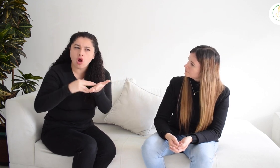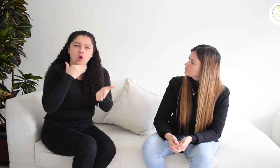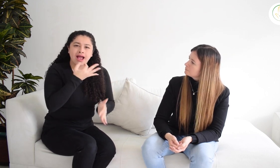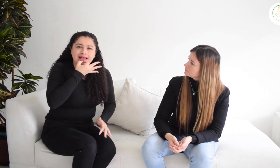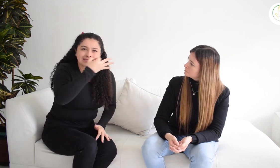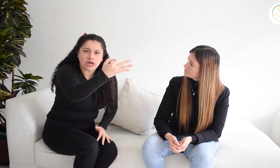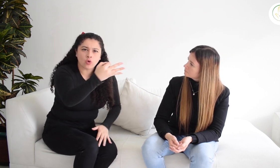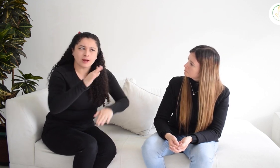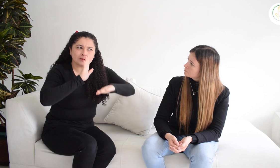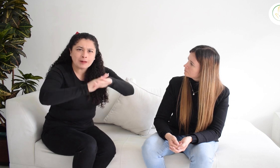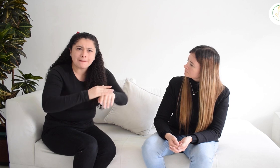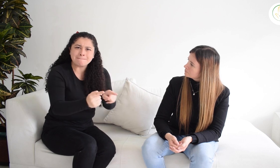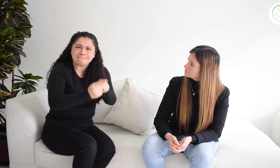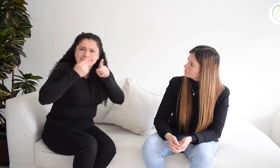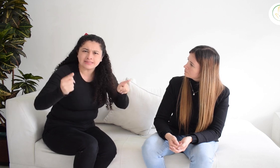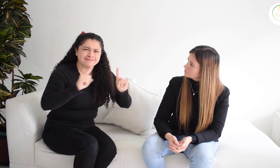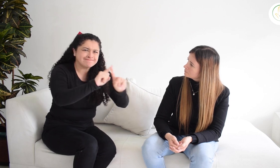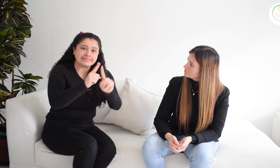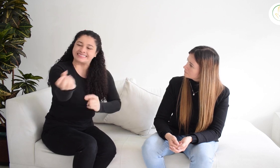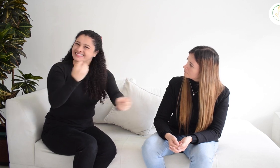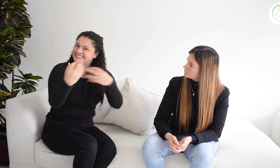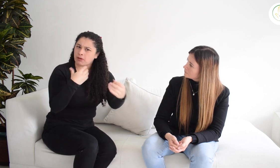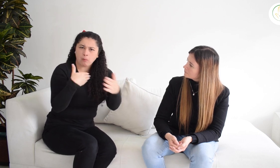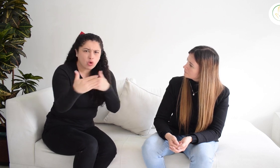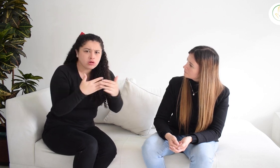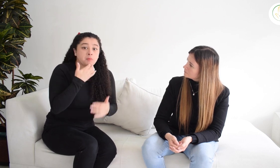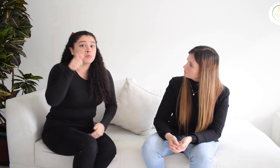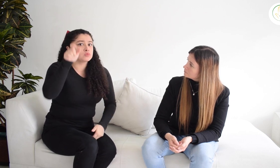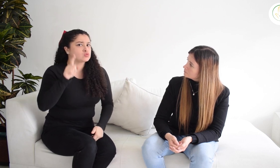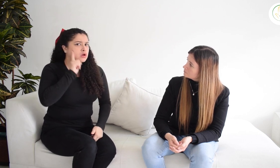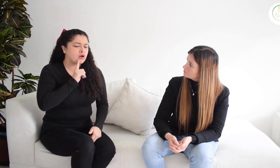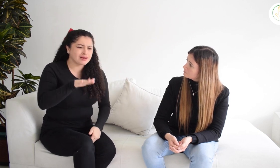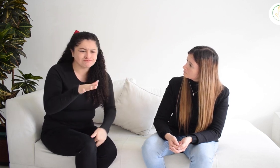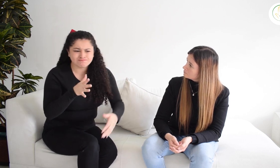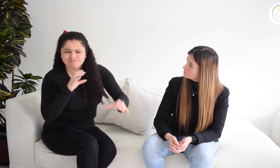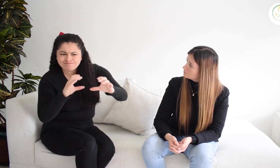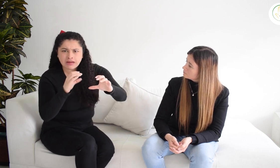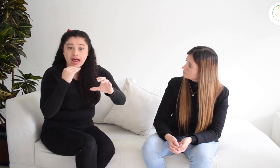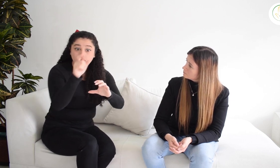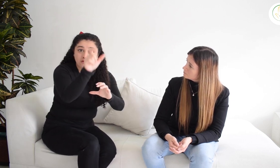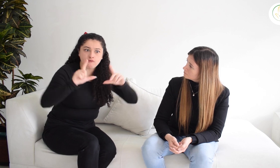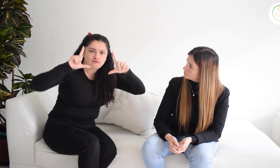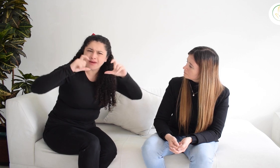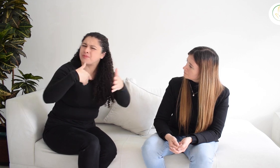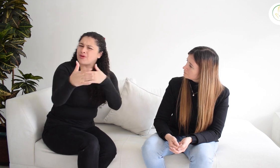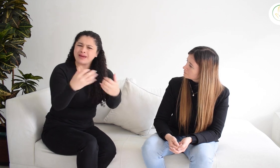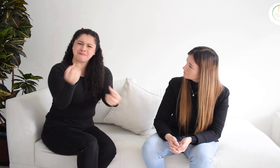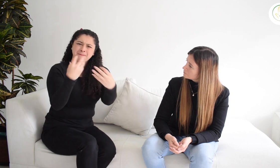fotografías, videos, oficios, denuncias, detalles de su situación para presentar estos insumos al